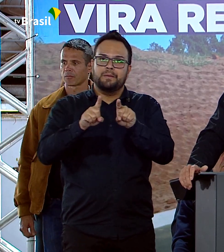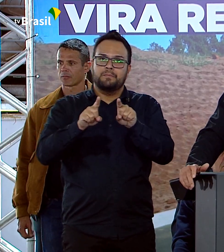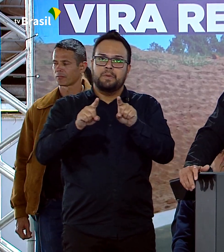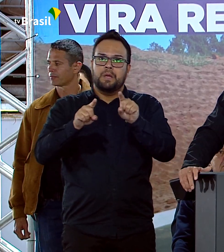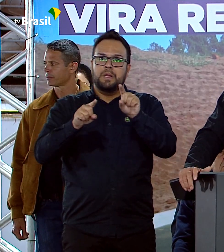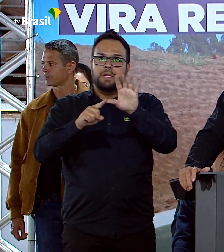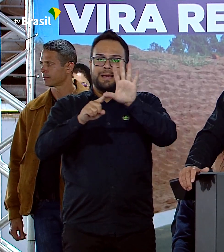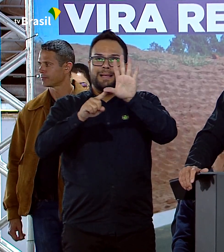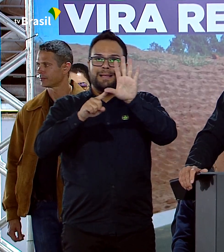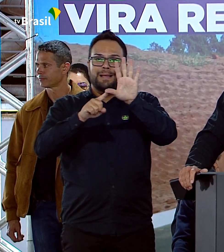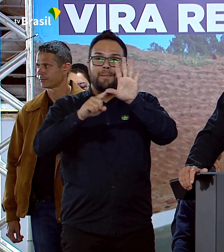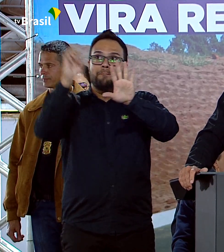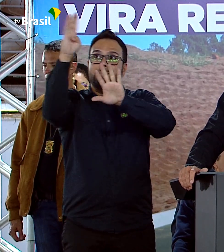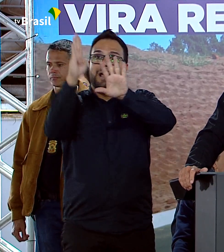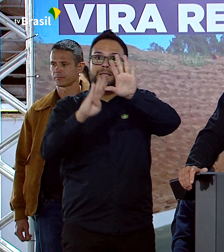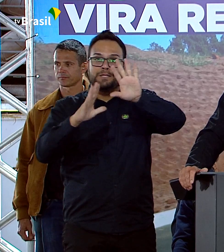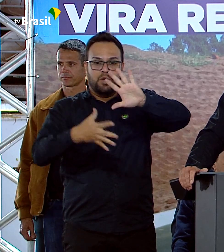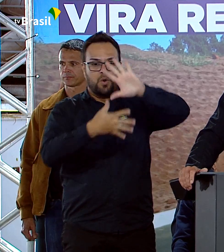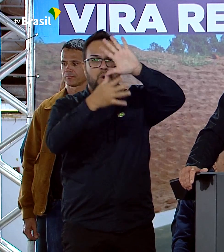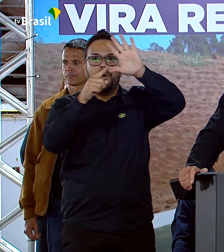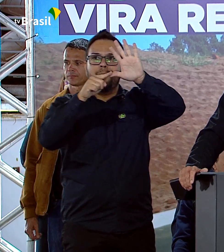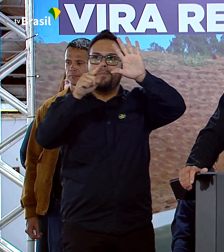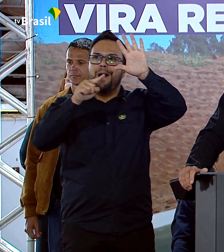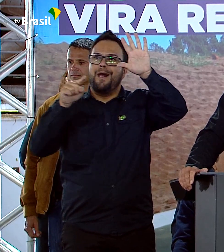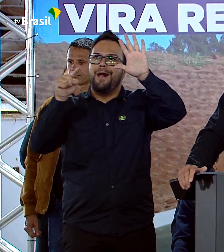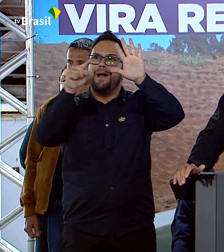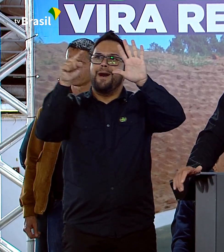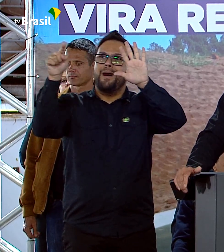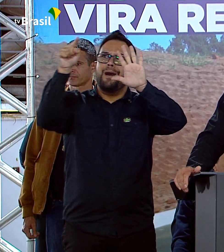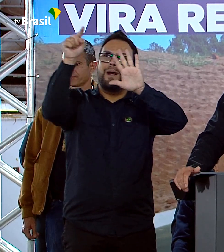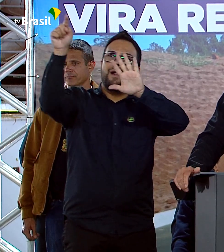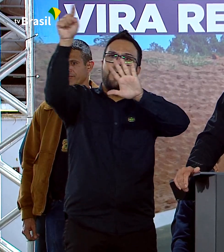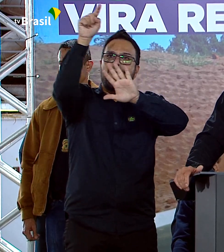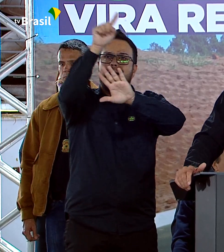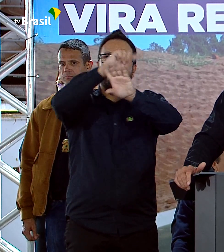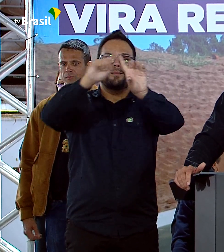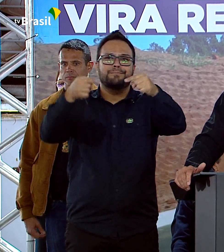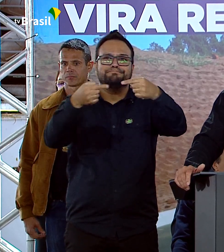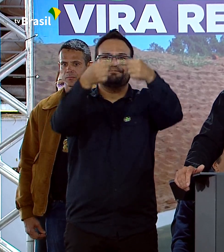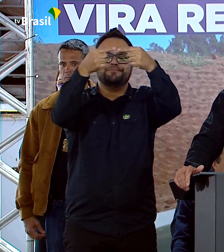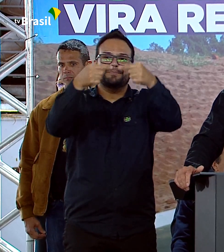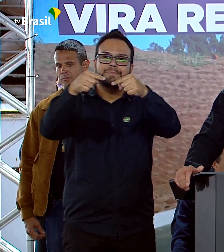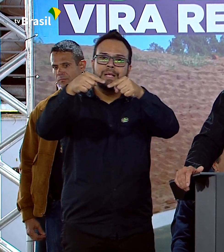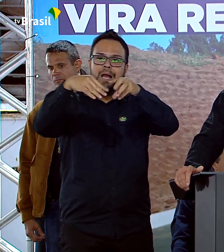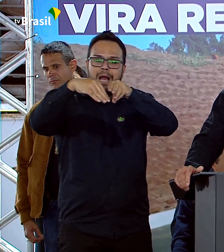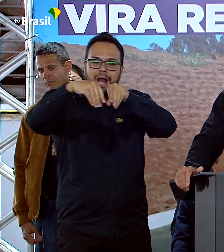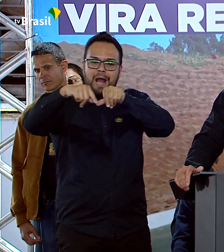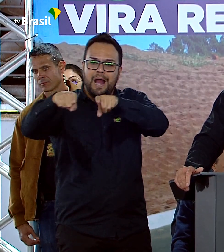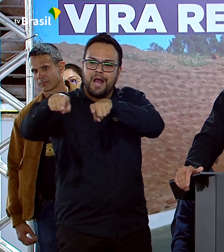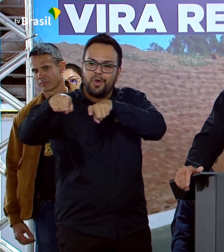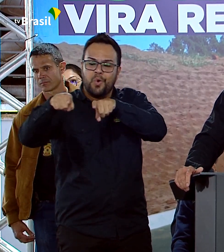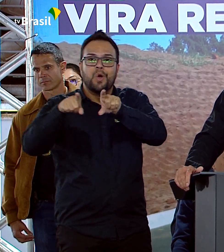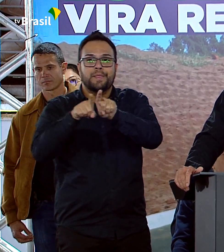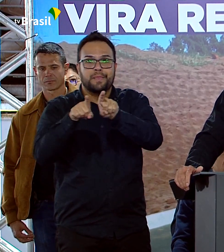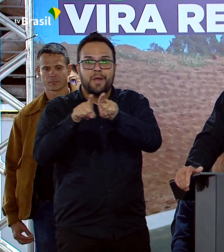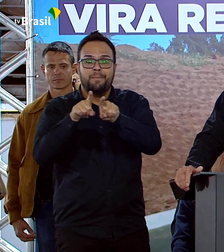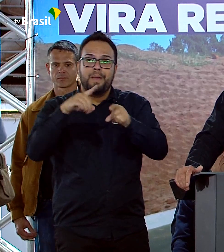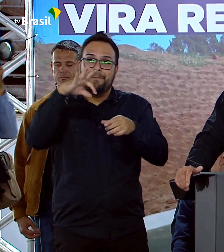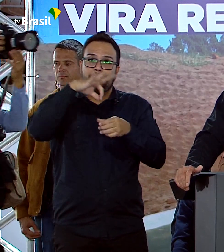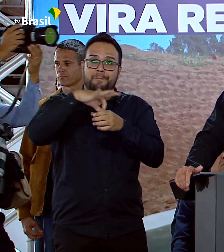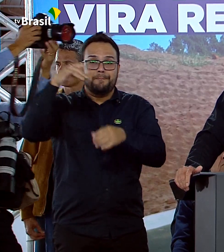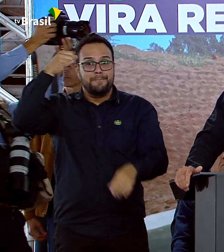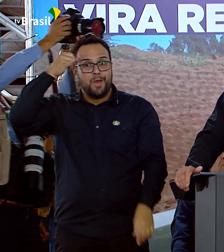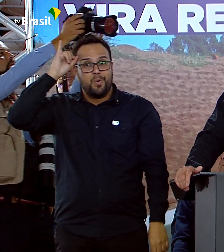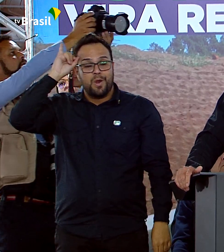propícia à agricultura e à pecuária. A Rússia